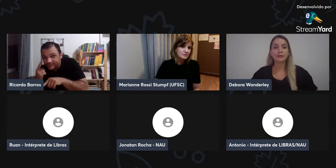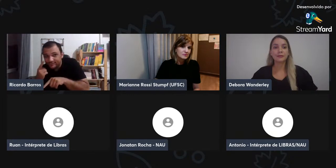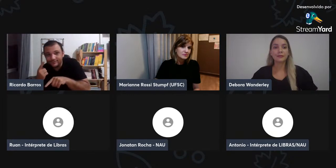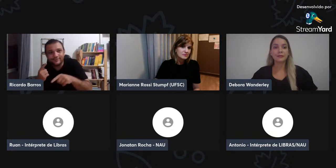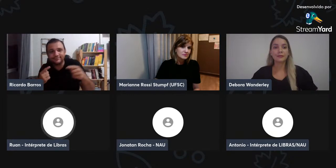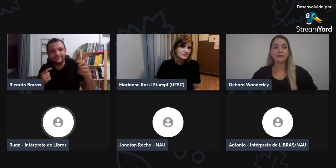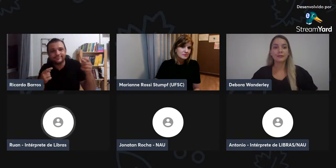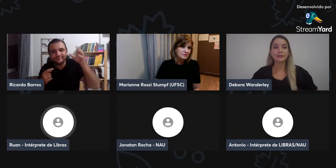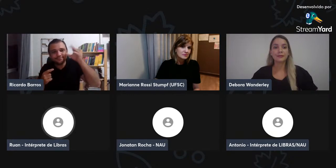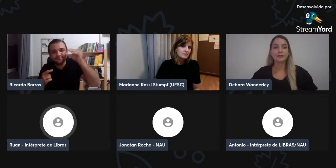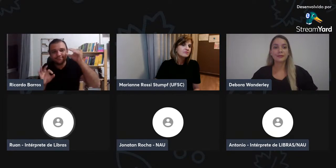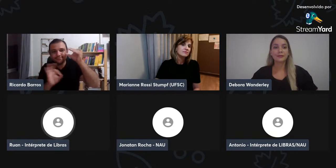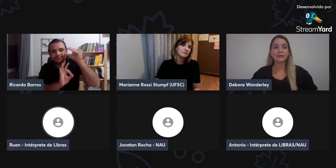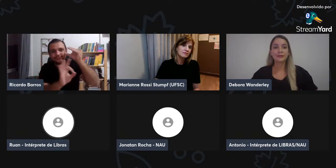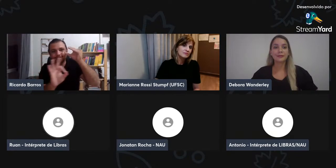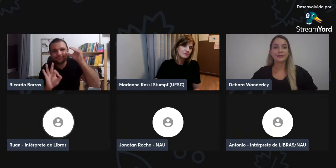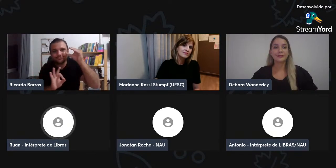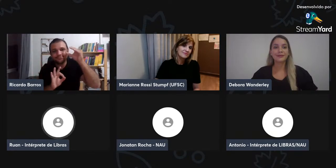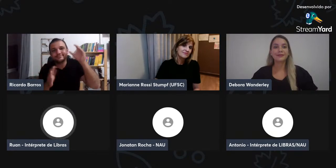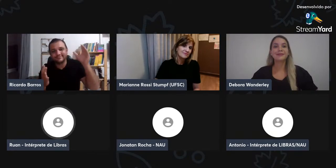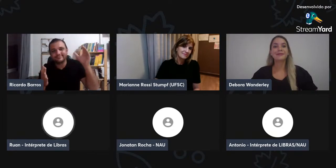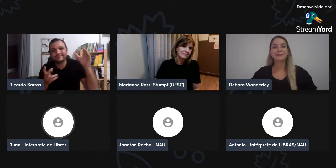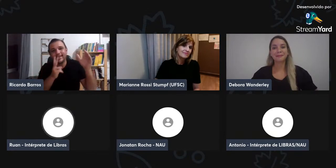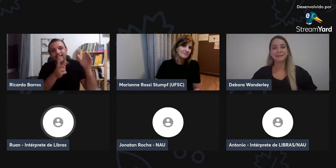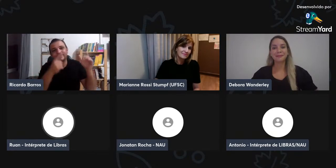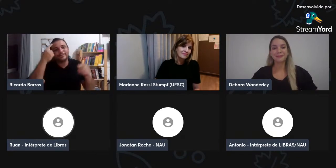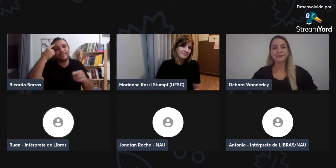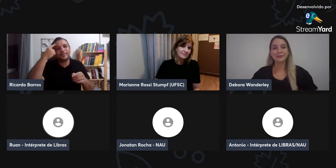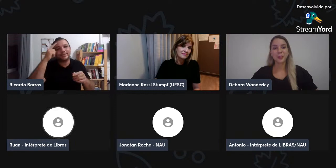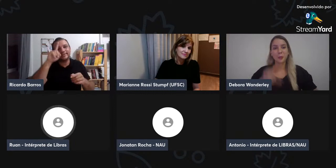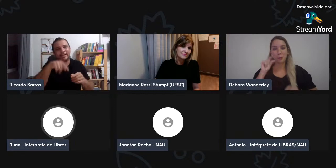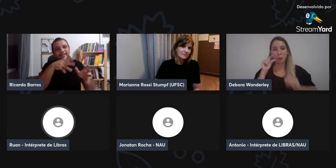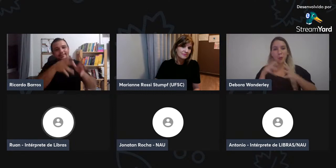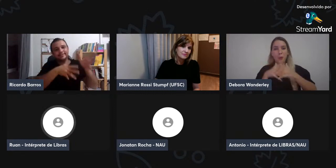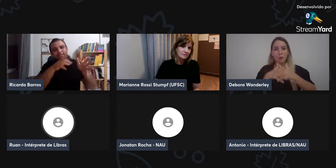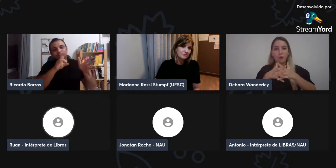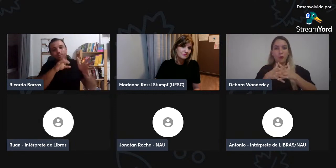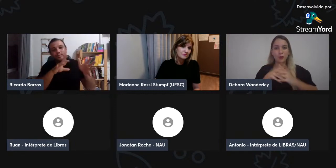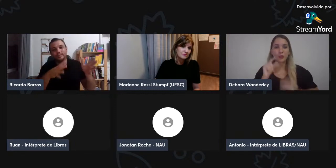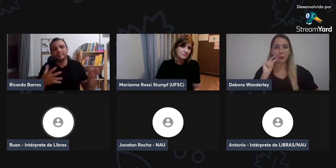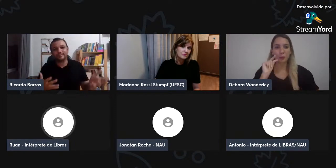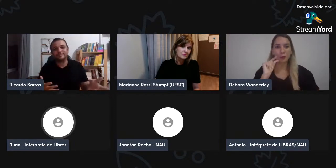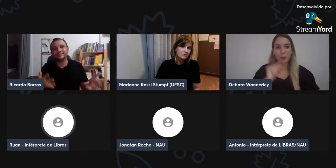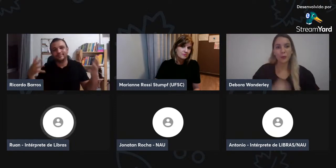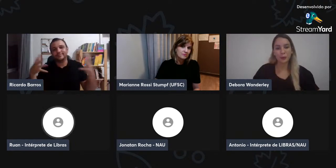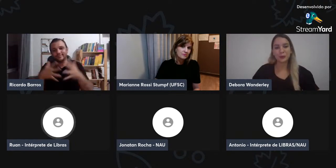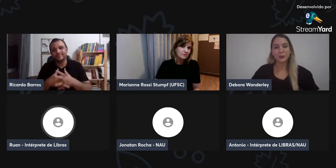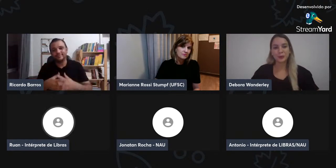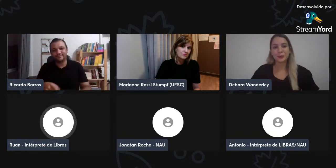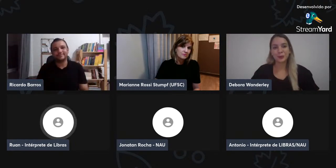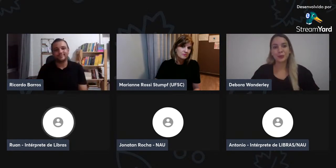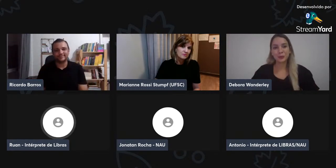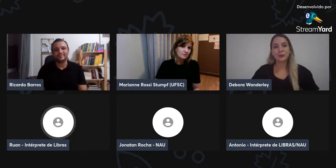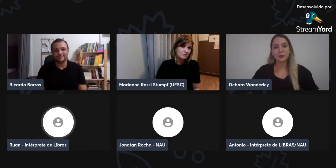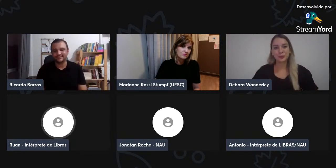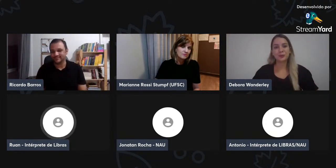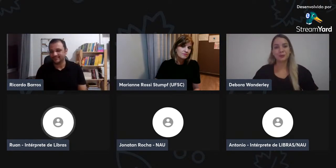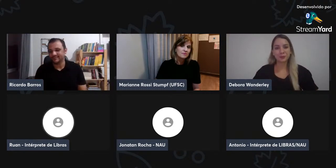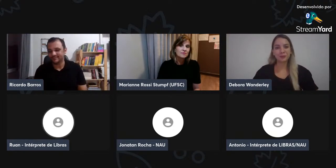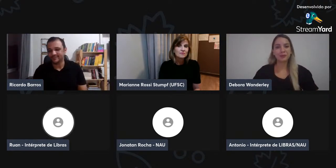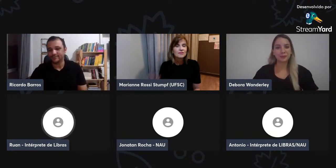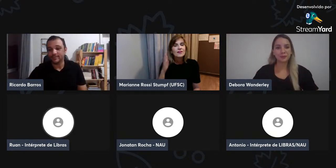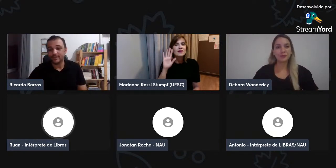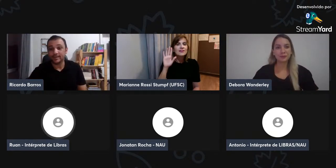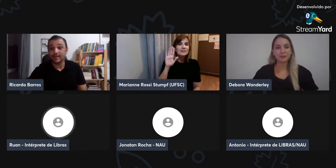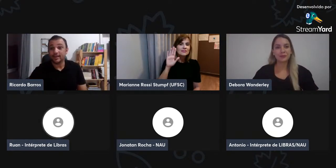hoje, mudou um pouco a perspectiva, alguns já mudou a sua perspectiva e alguns não, alguns pensam que é só a língua